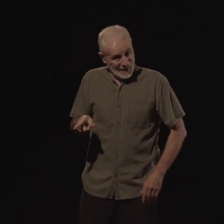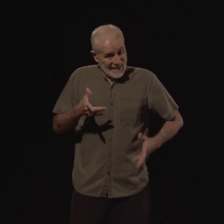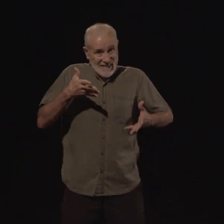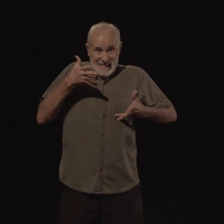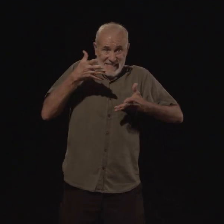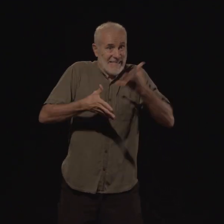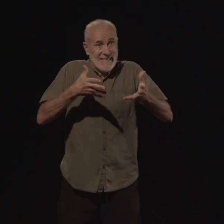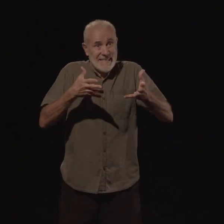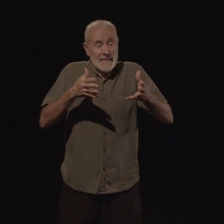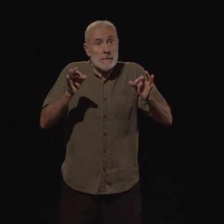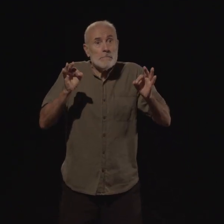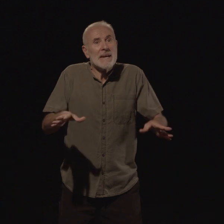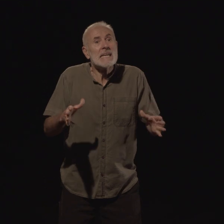que le téléphone se mit à sonner.